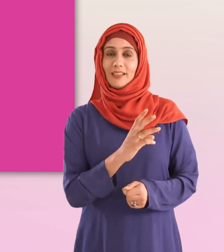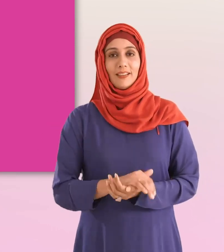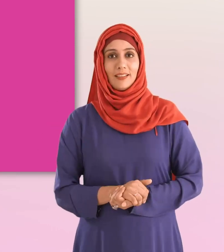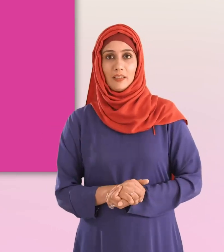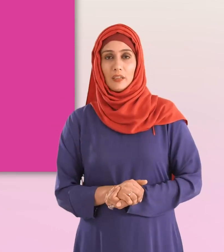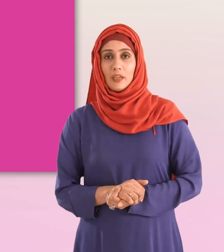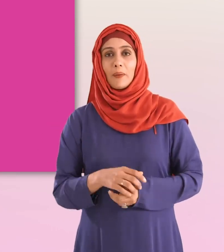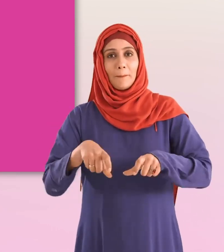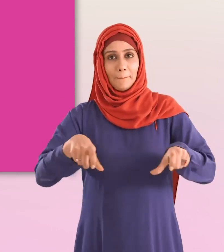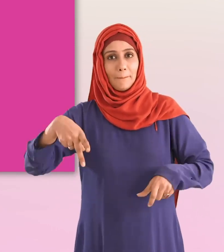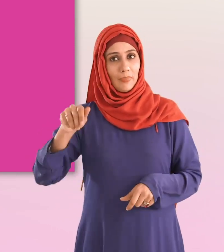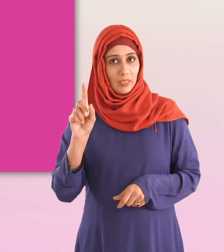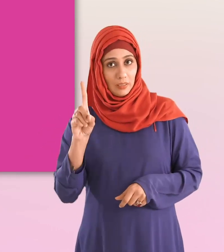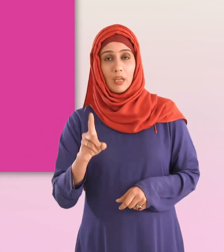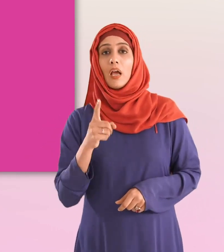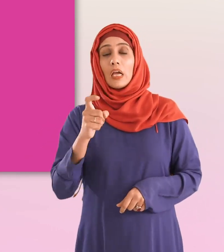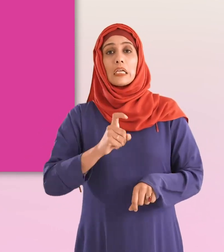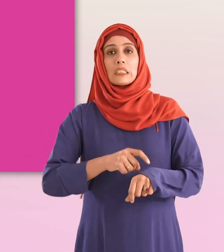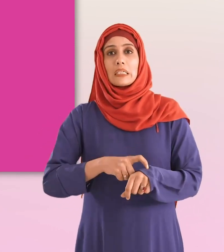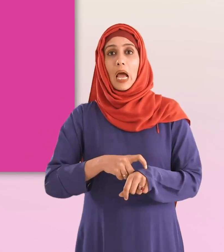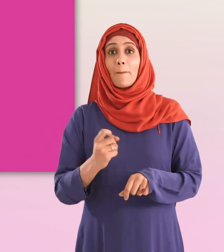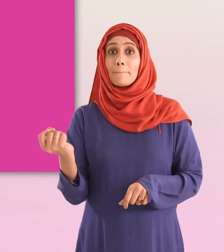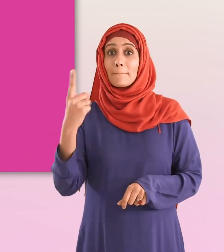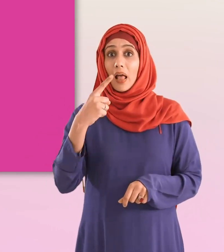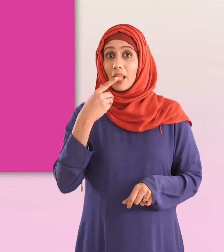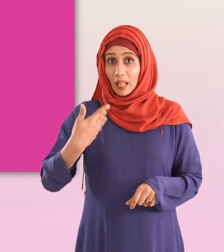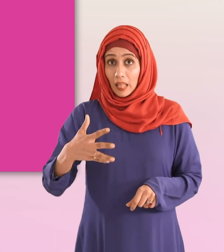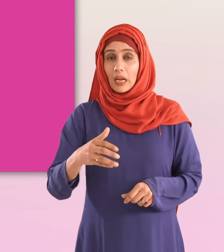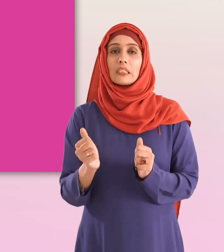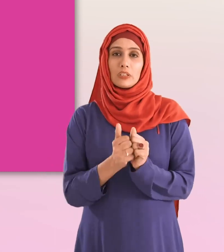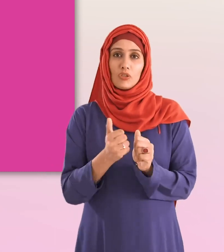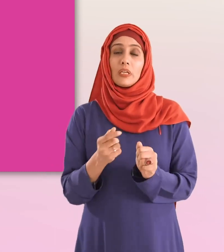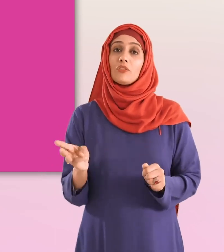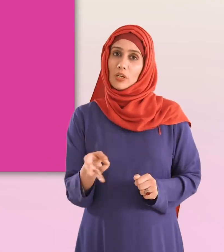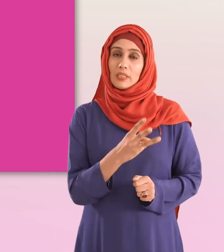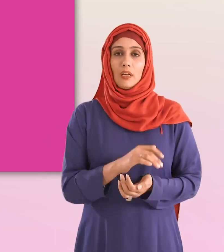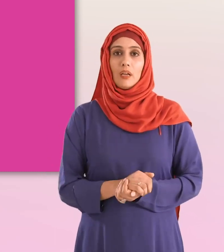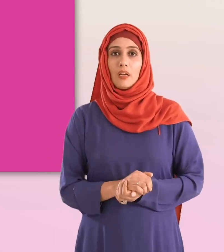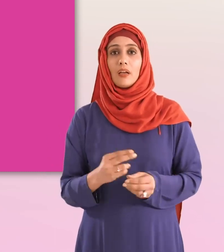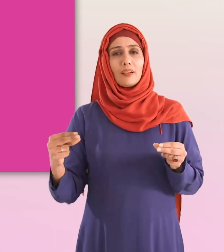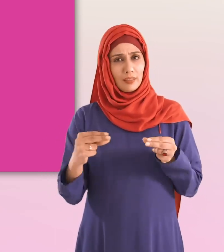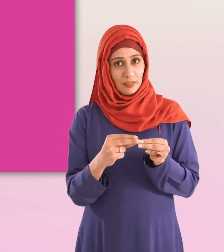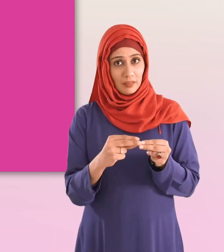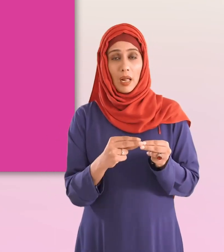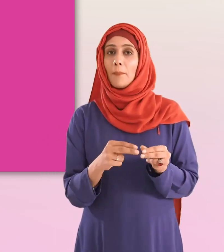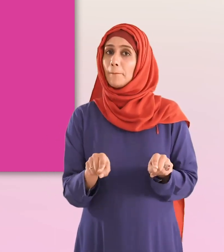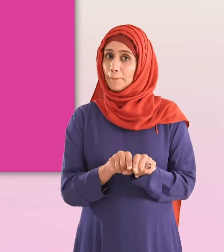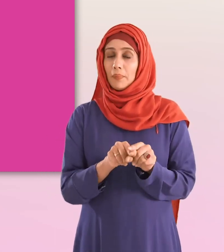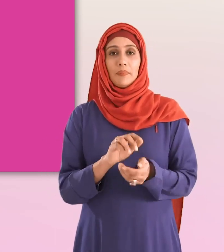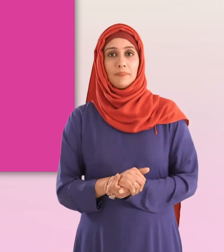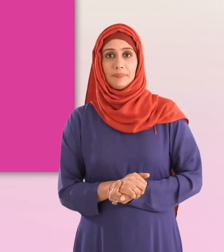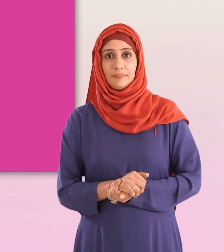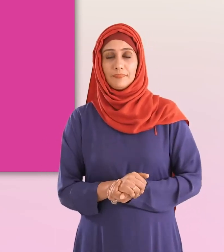پیڈز یہ آیامِ حیز میں استعمال ہونے والی مسنوات ہیں ٹیمپونز یعنی ڈارٹ